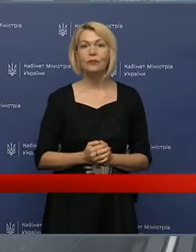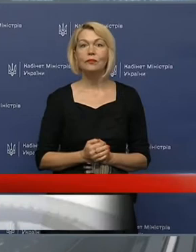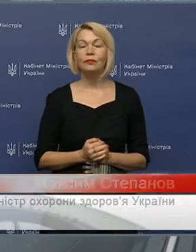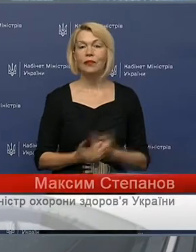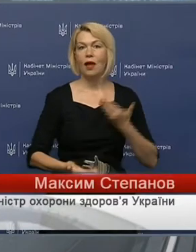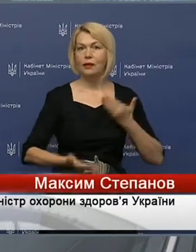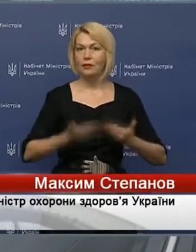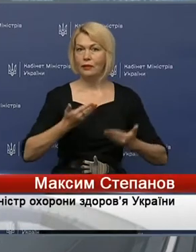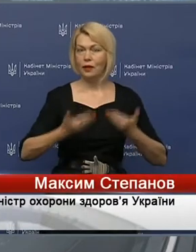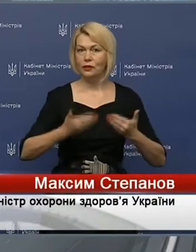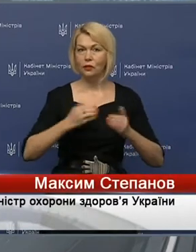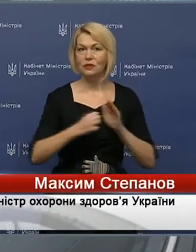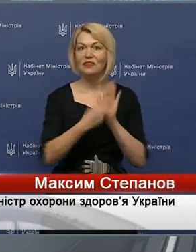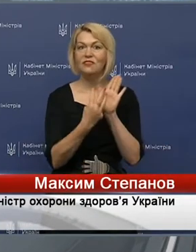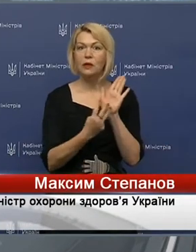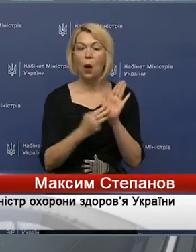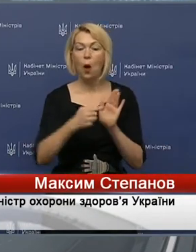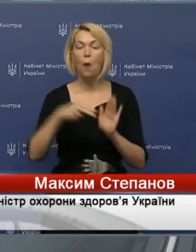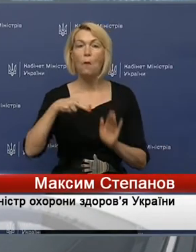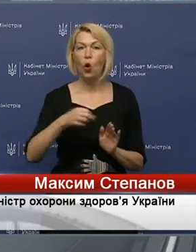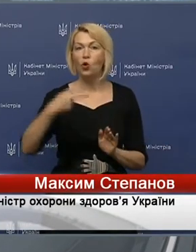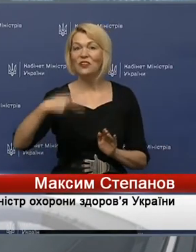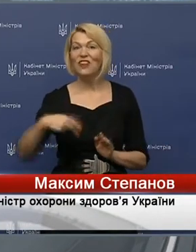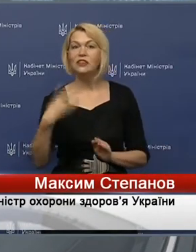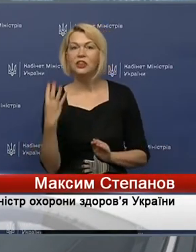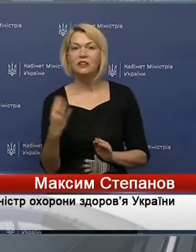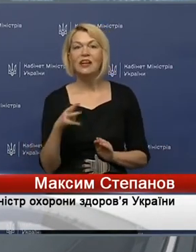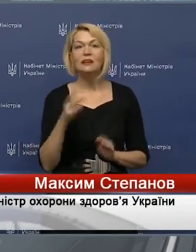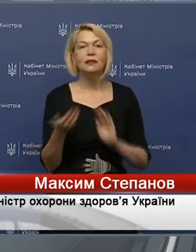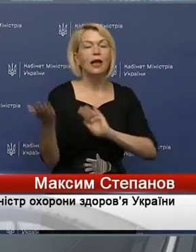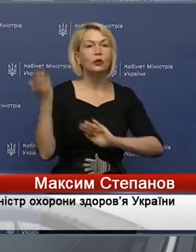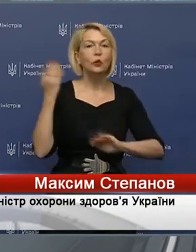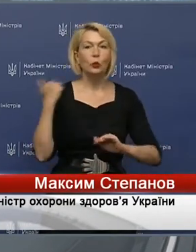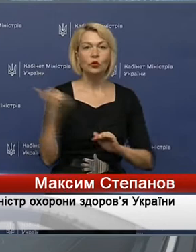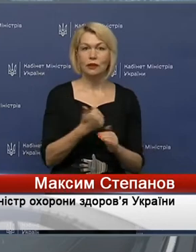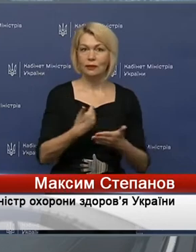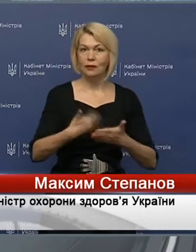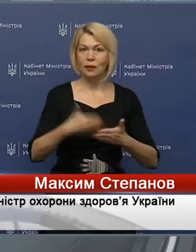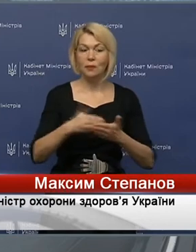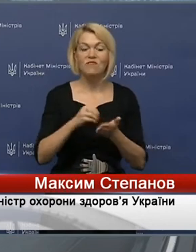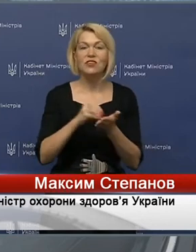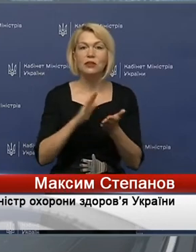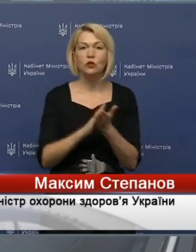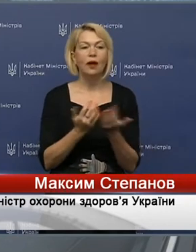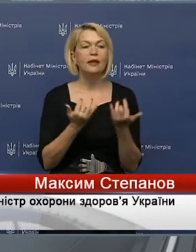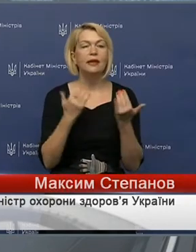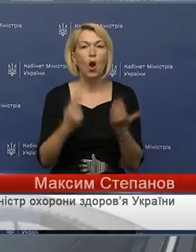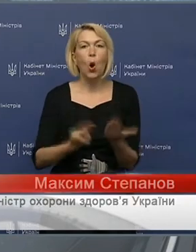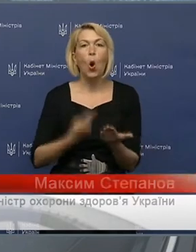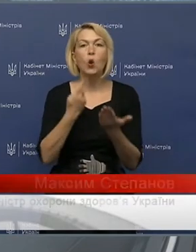Якщо з 18 по 24 травня на тому тижні ми, наприклад, фіксували, кількість